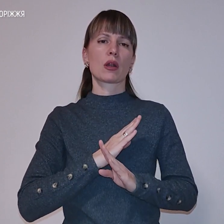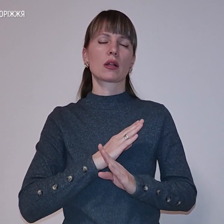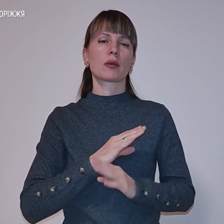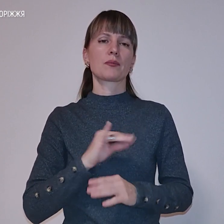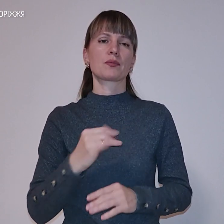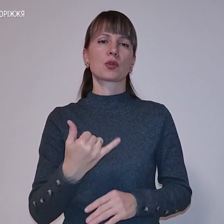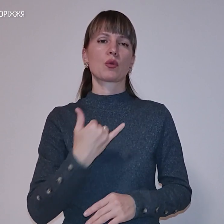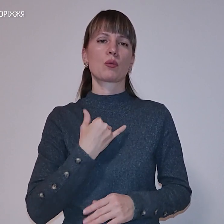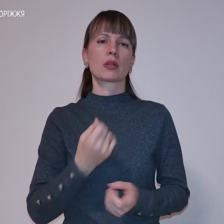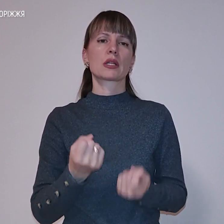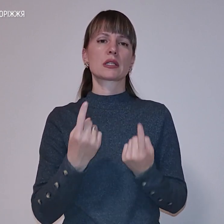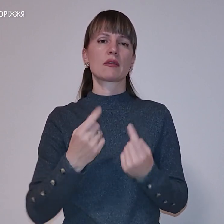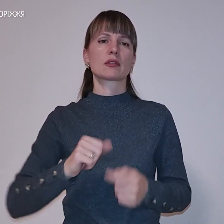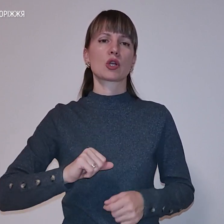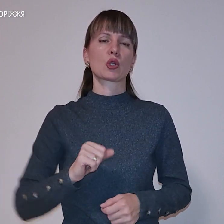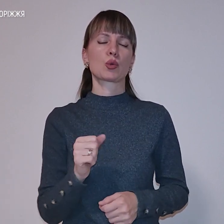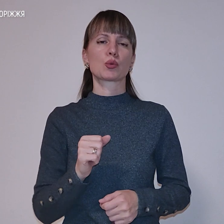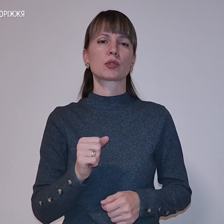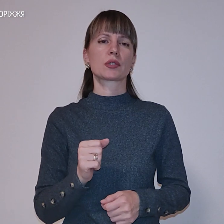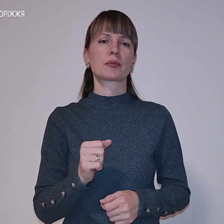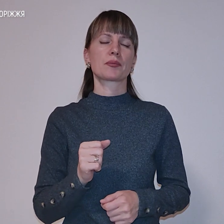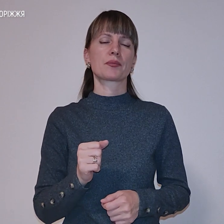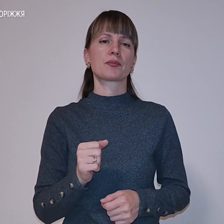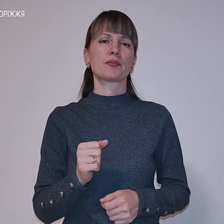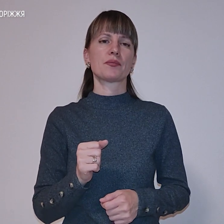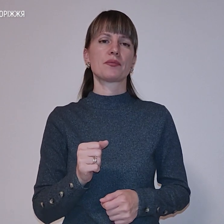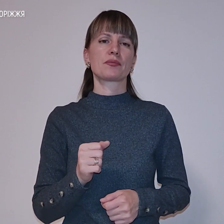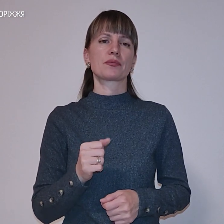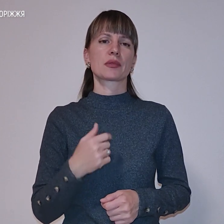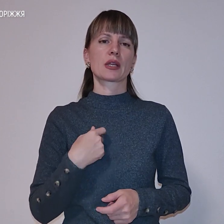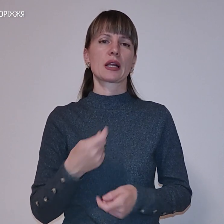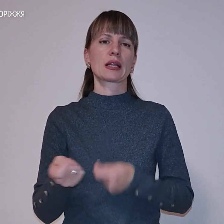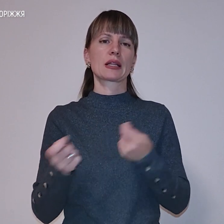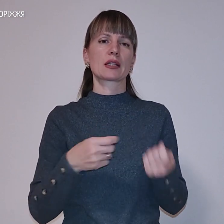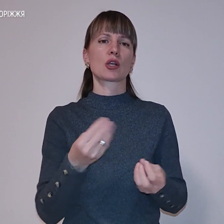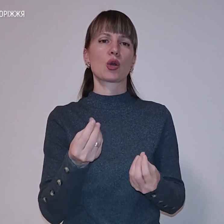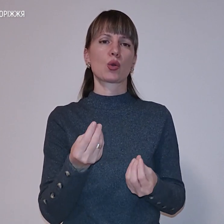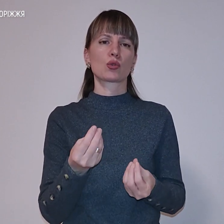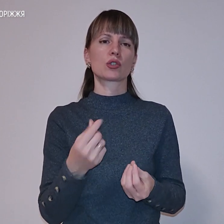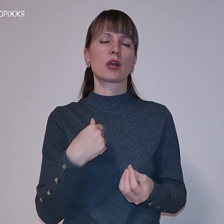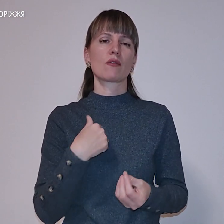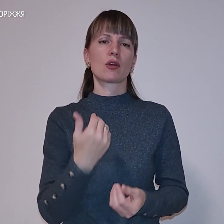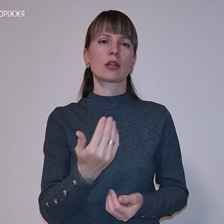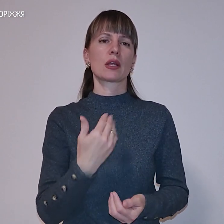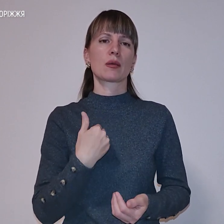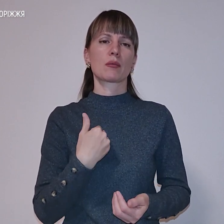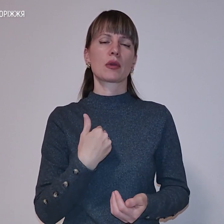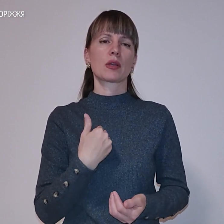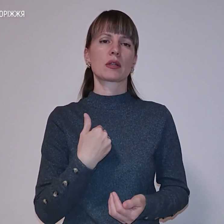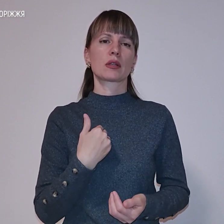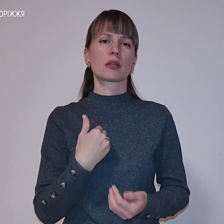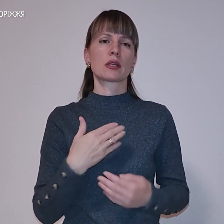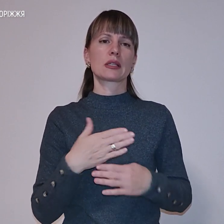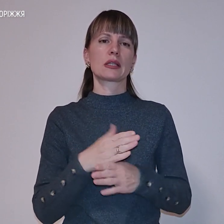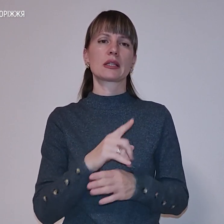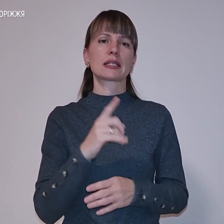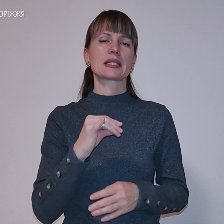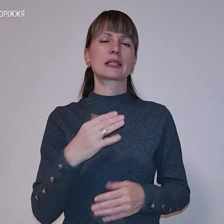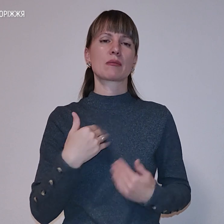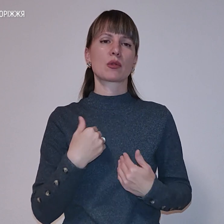мене з'явилися друзі. Я несла гроші, а вони мені ділилися за мною, скажімо так,